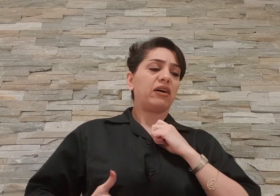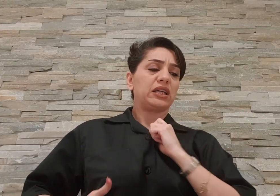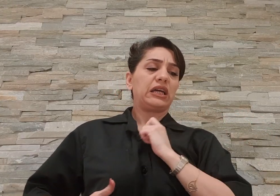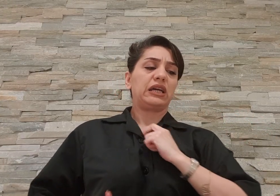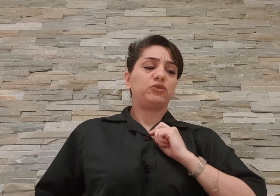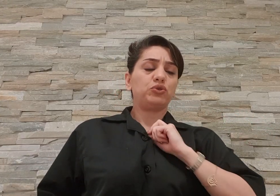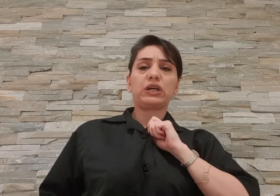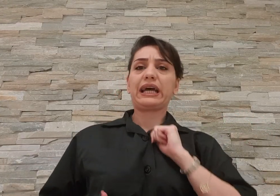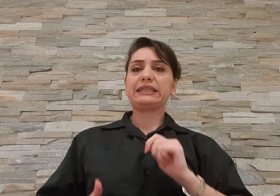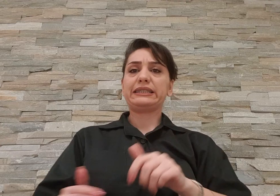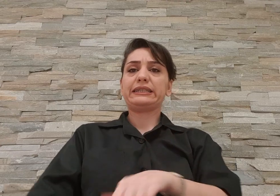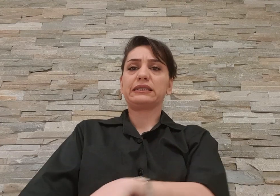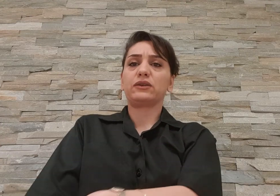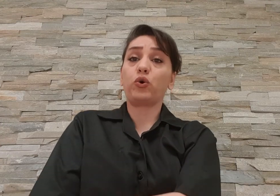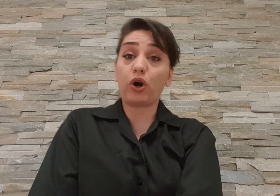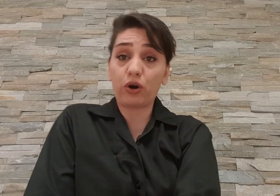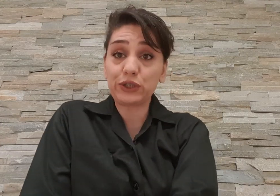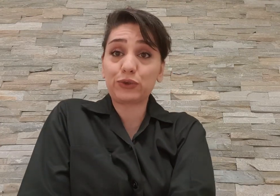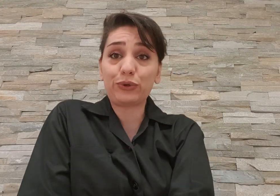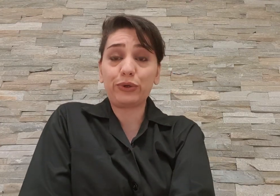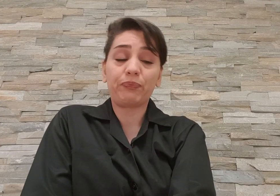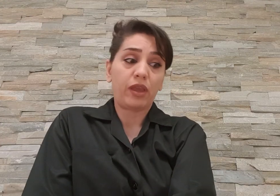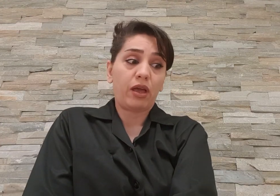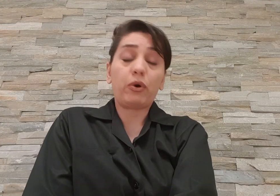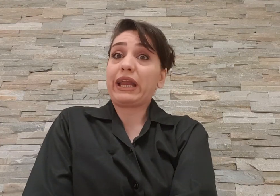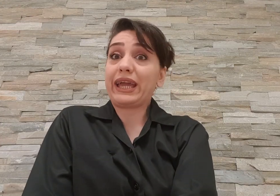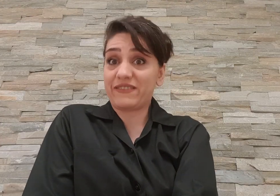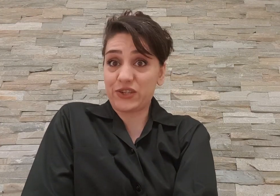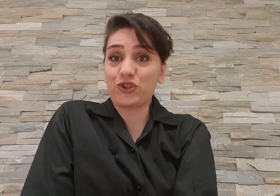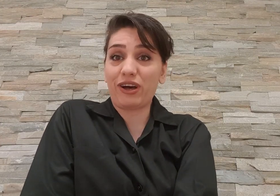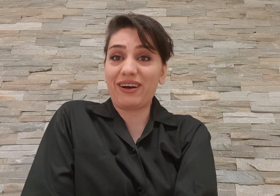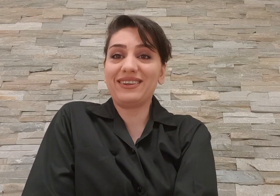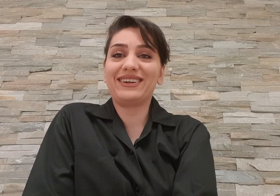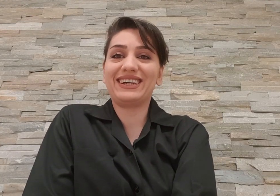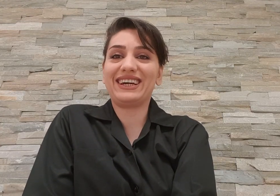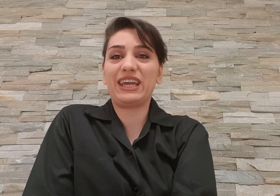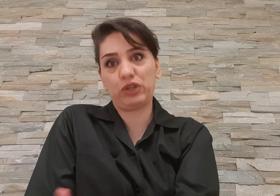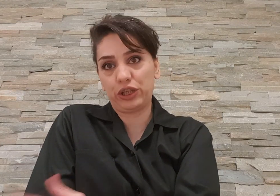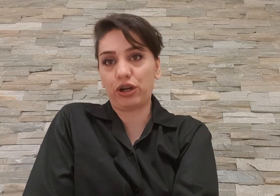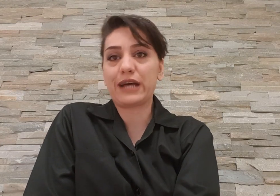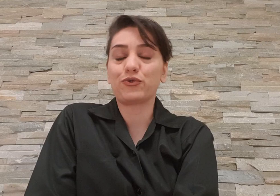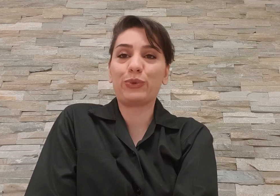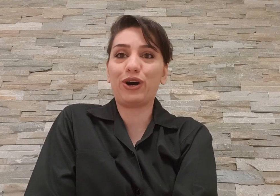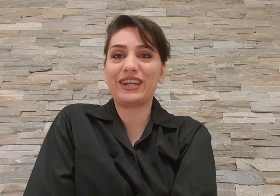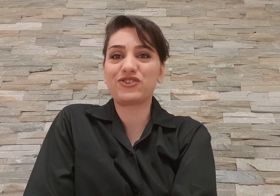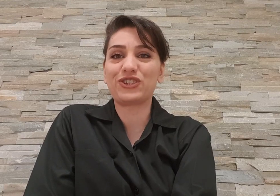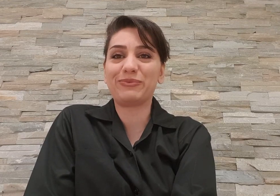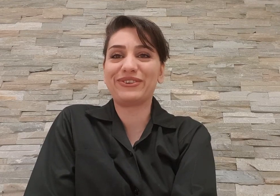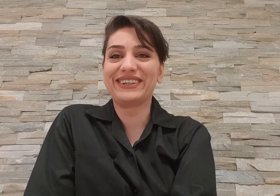حال که دوستان عزیز خدا خواستو ما برای حفظ جان یه مدتی که حالا از اونوان خارج شدیم و